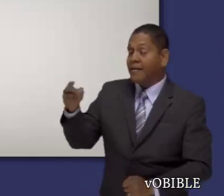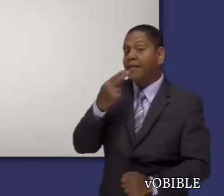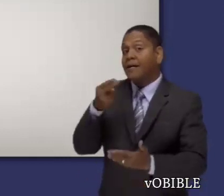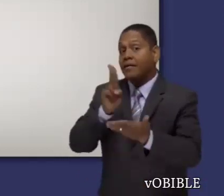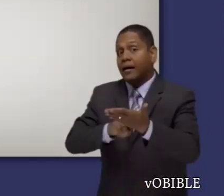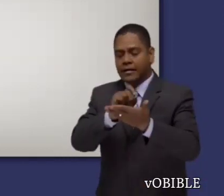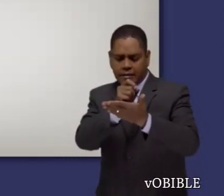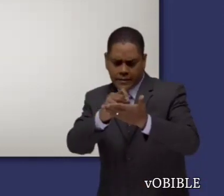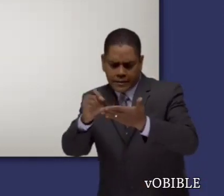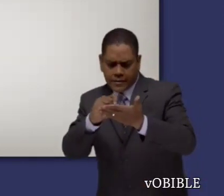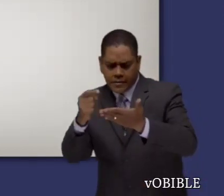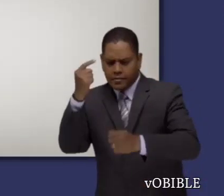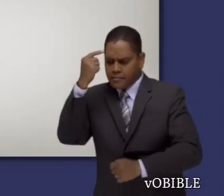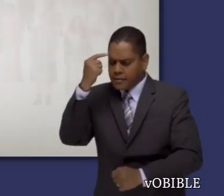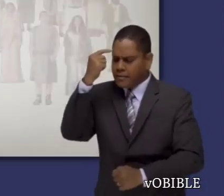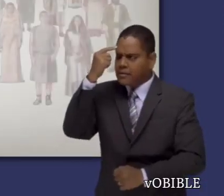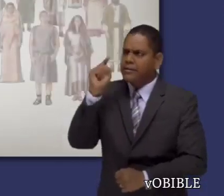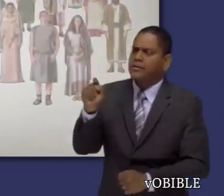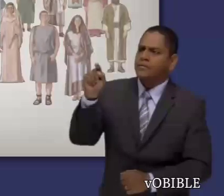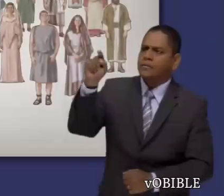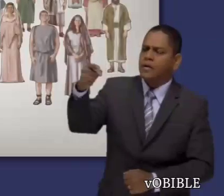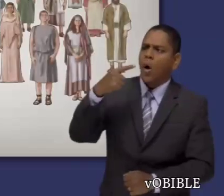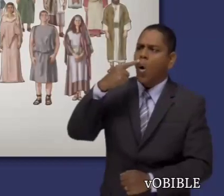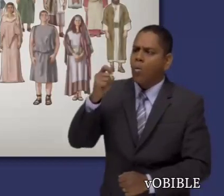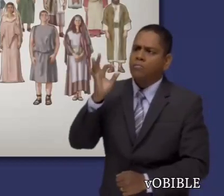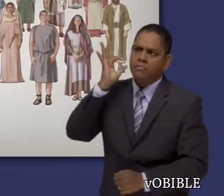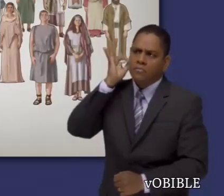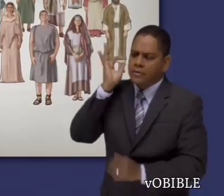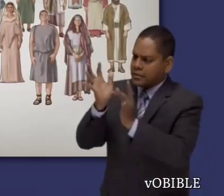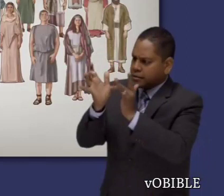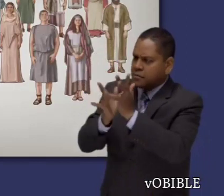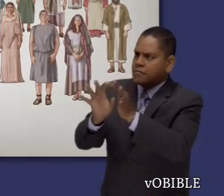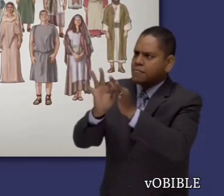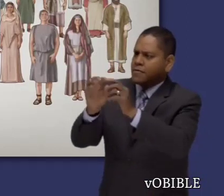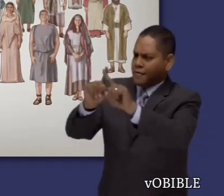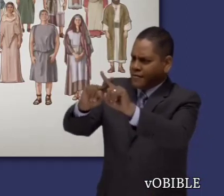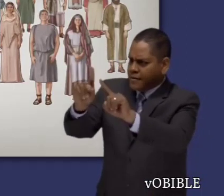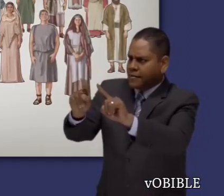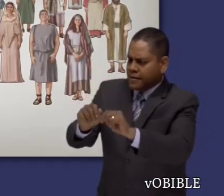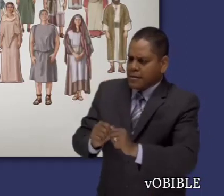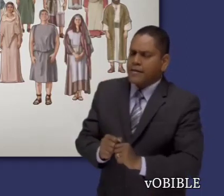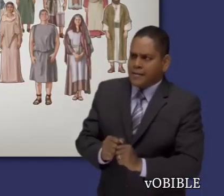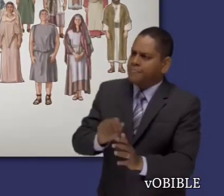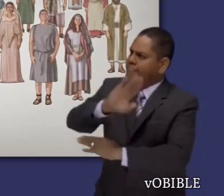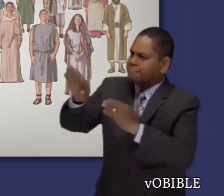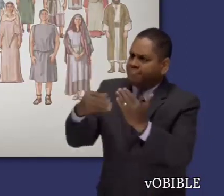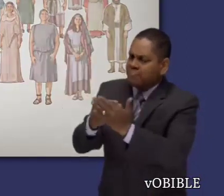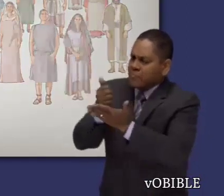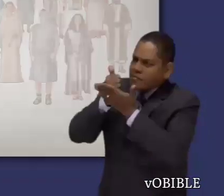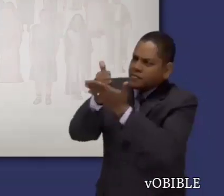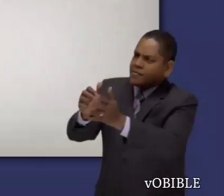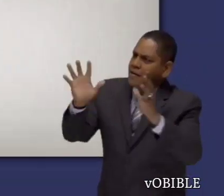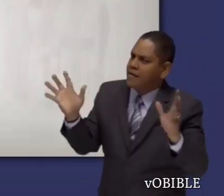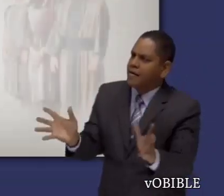Juan no dirigió su carta a ningún cristiano en particular, sino a los cristianos en general. Con ella, quería que